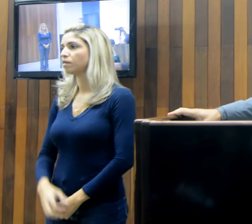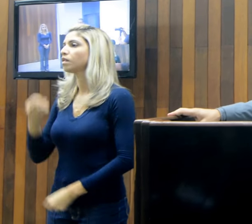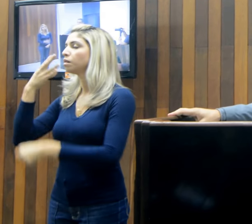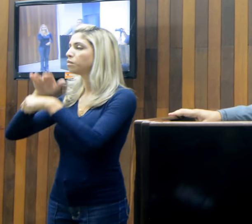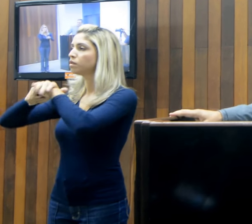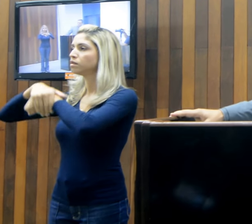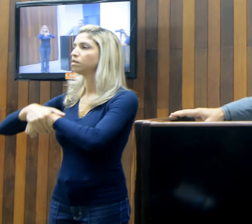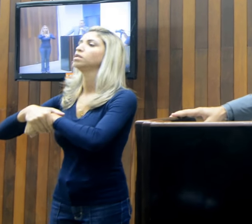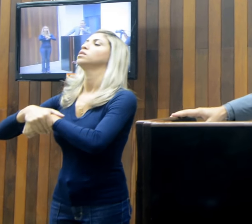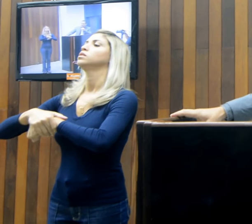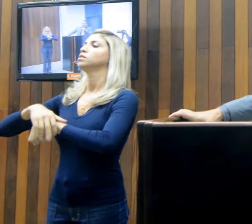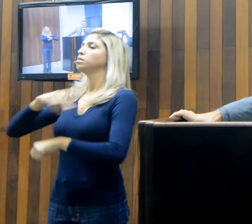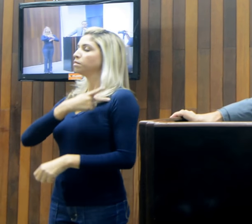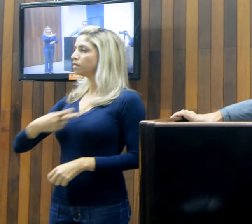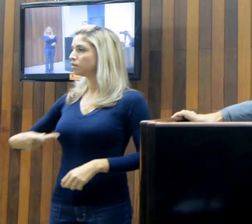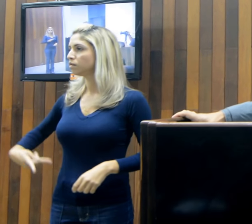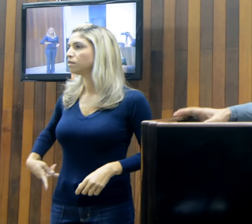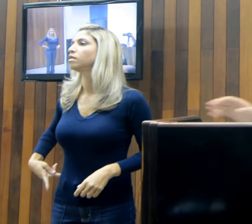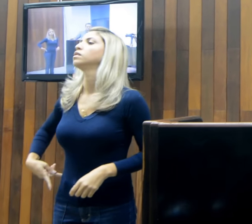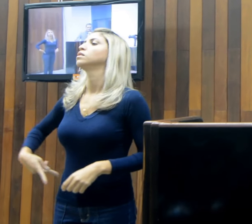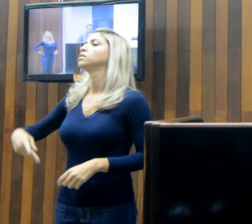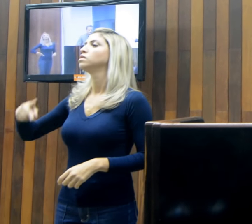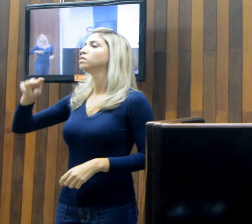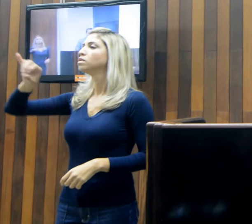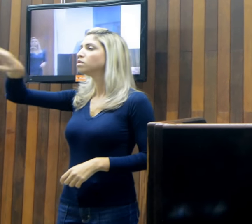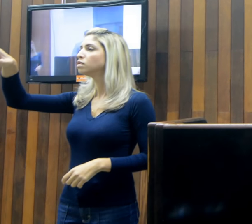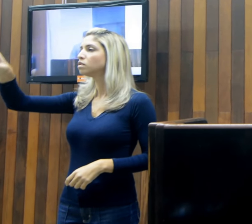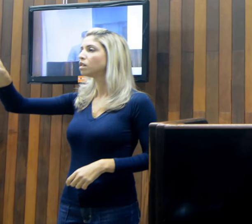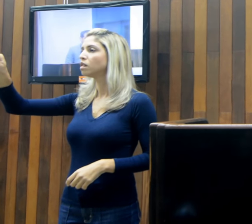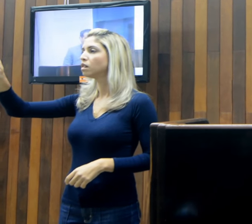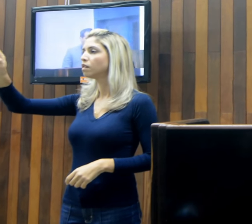Boa noite, Sr. Presidente, Jéssico Vidal.